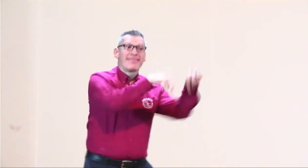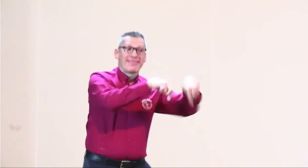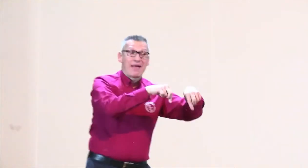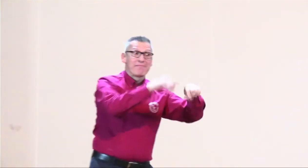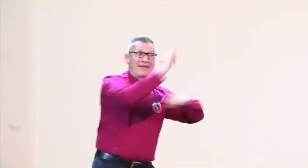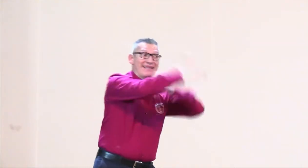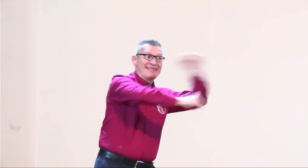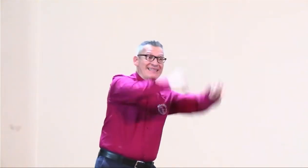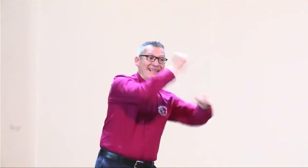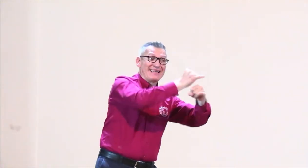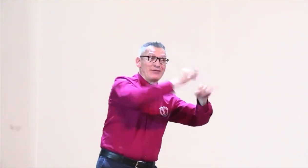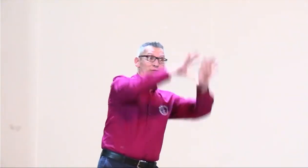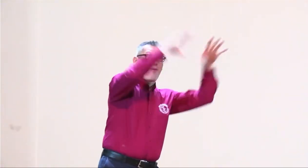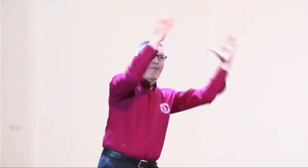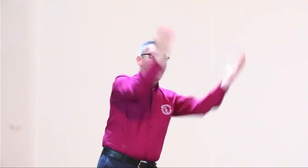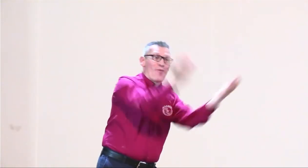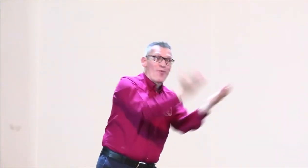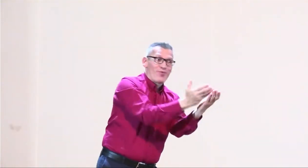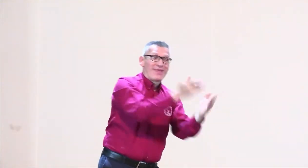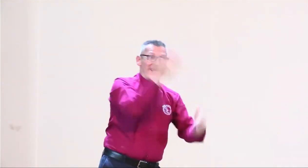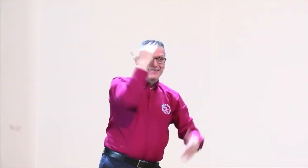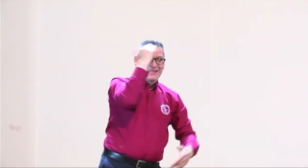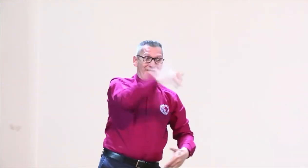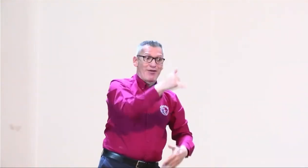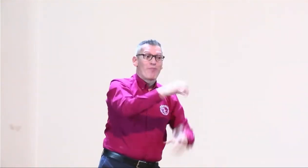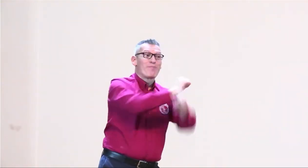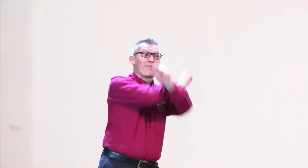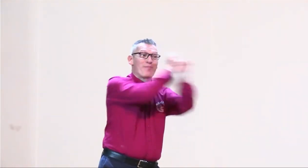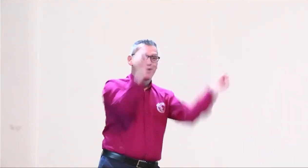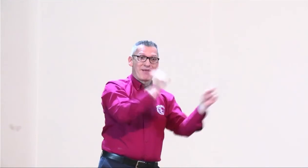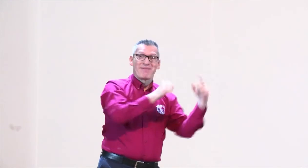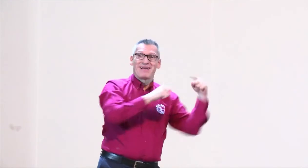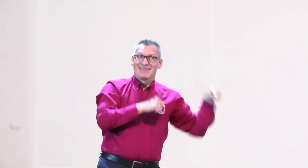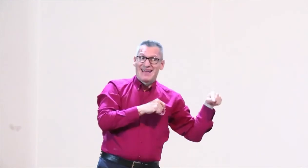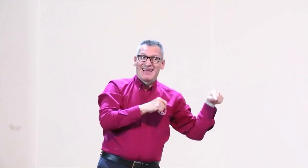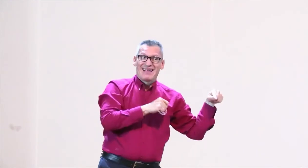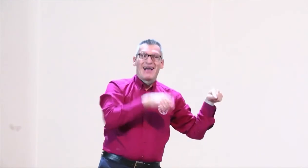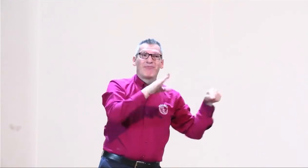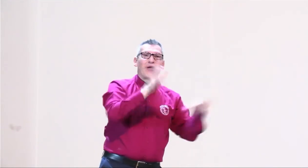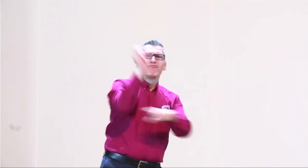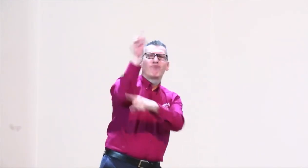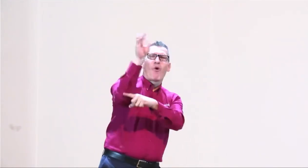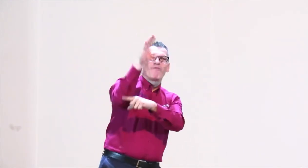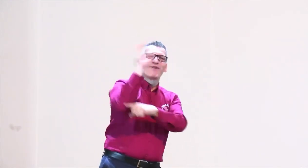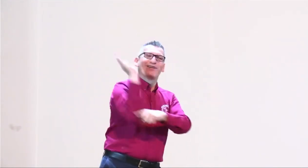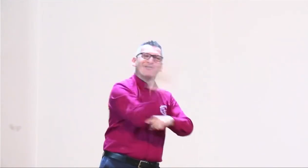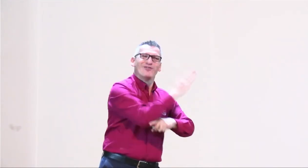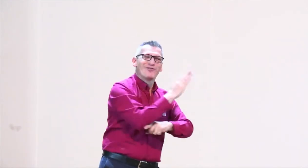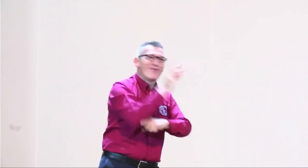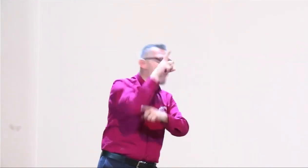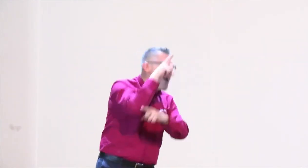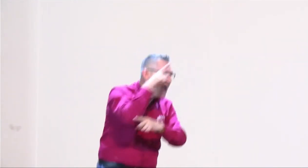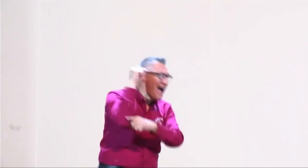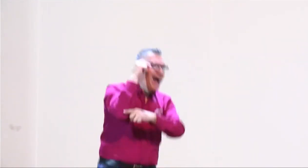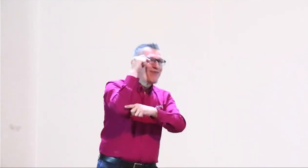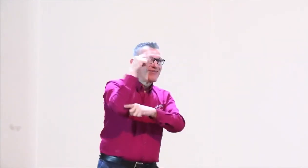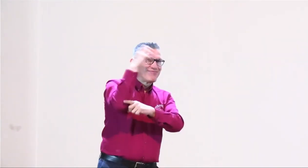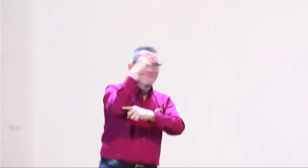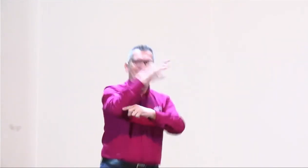hacia el futuro y también desde el mismo sector social. Todos nosotros, ¿qué debemos hacer? Y es algo que